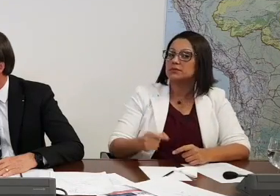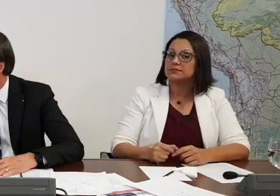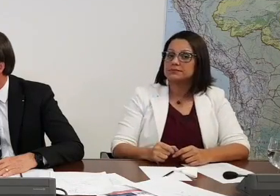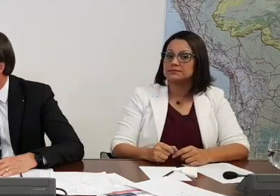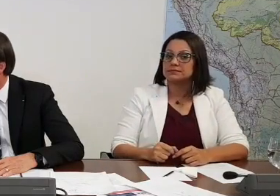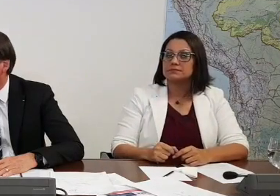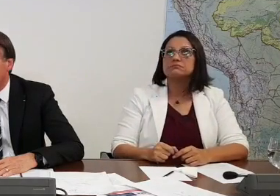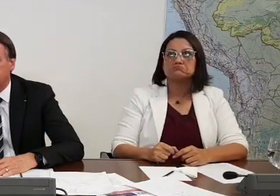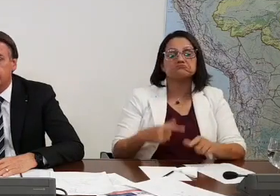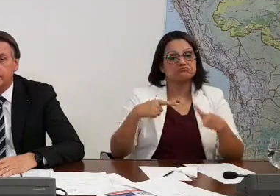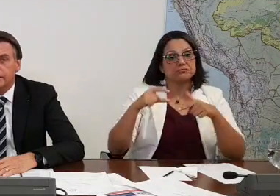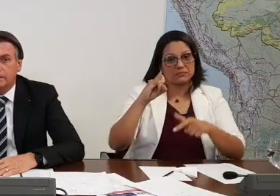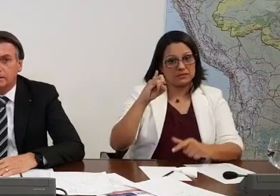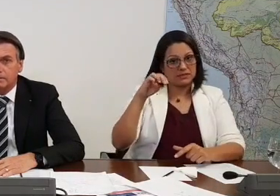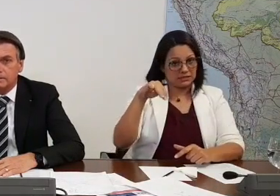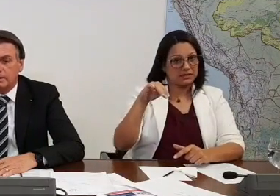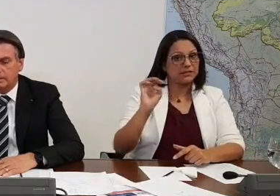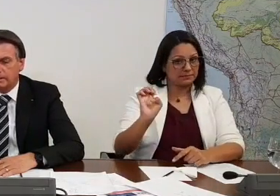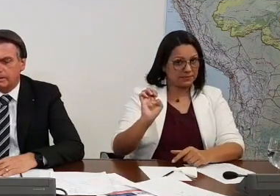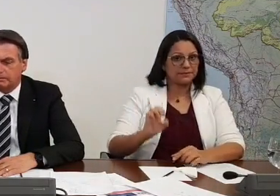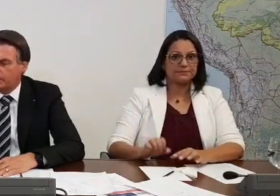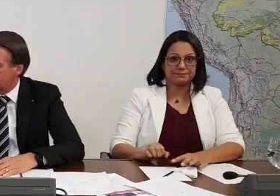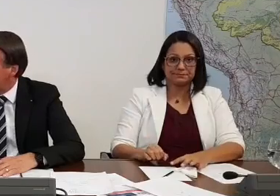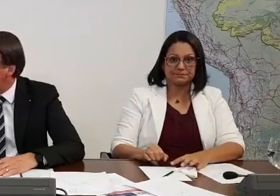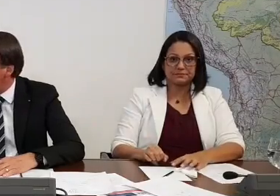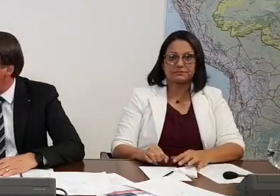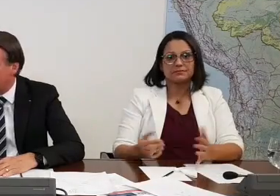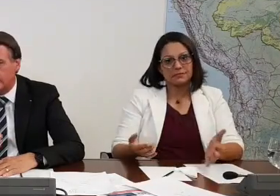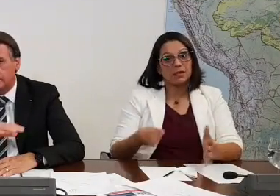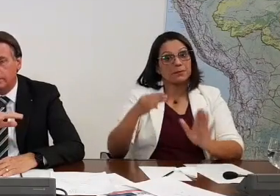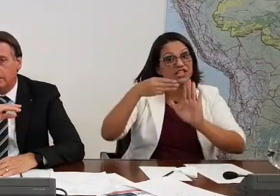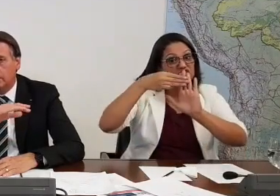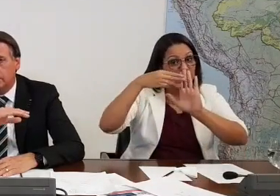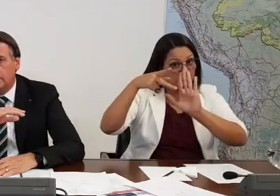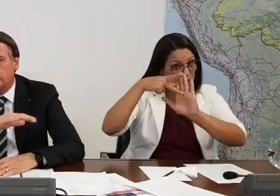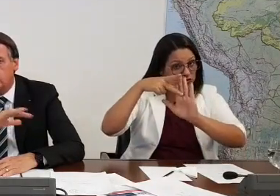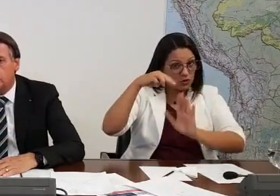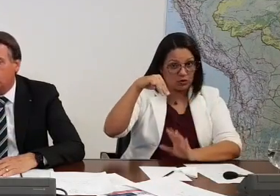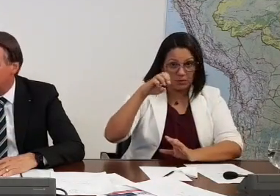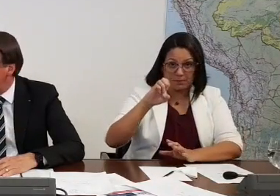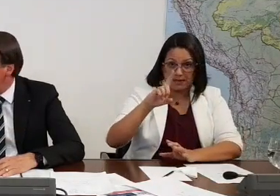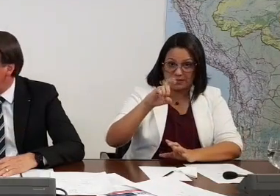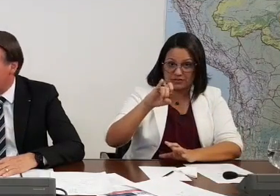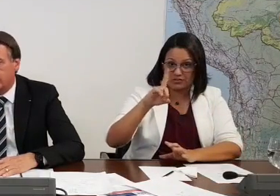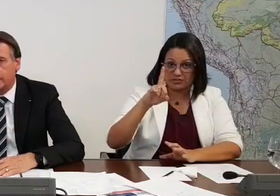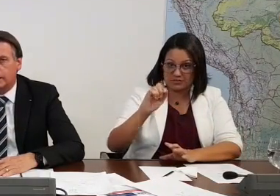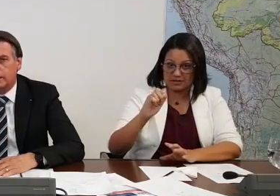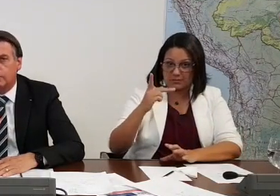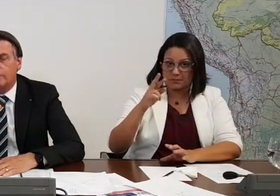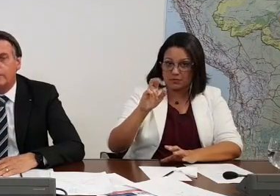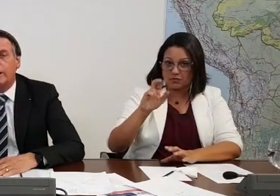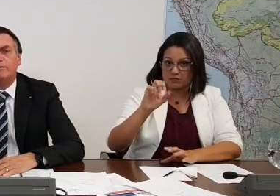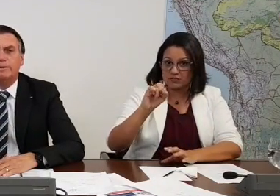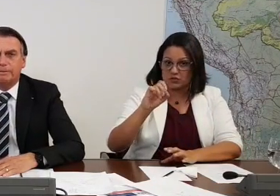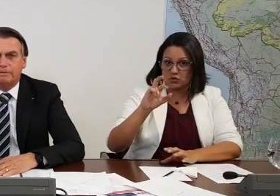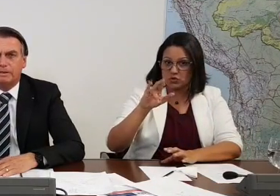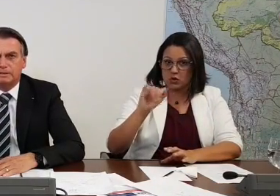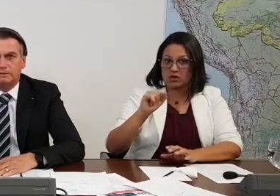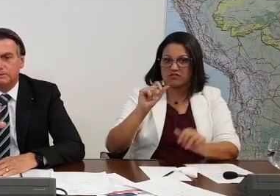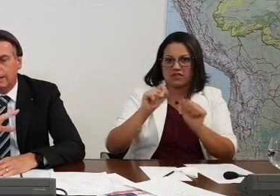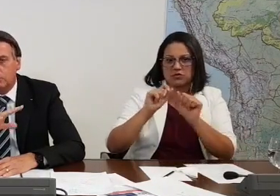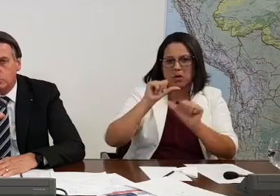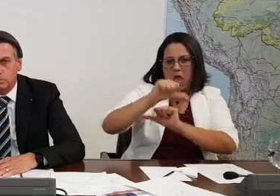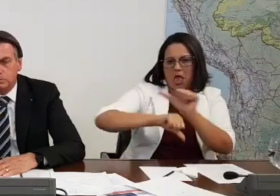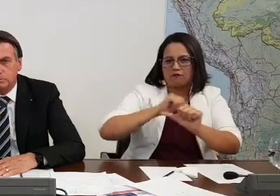Estava no IME. Estava no IME, né? Então, você lembra que uma medida provisória desestimulou os militares para a carreira. Foi a reforma da